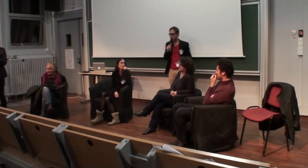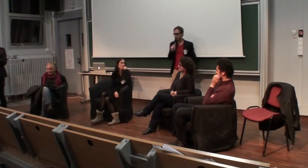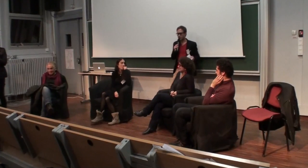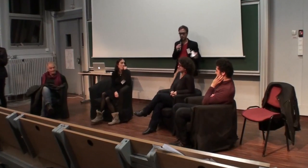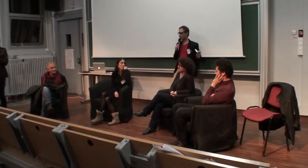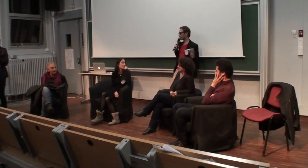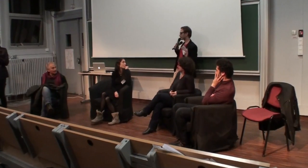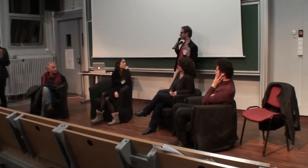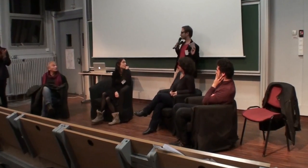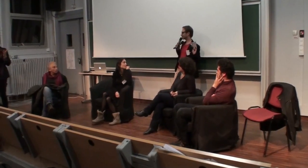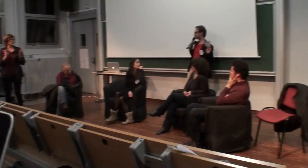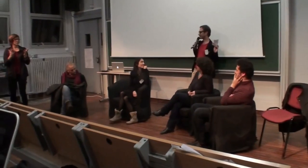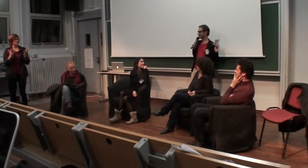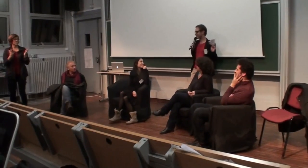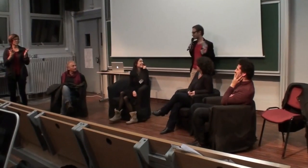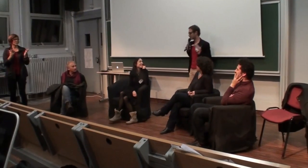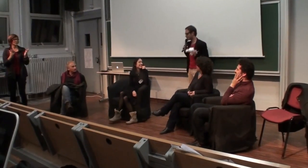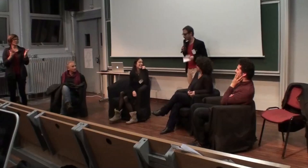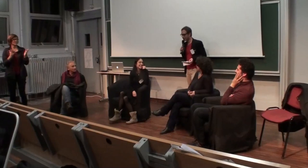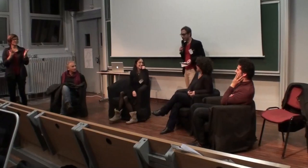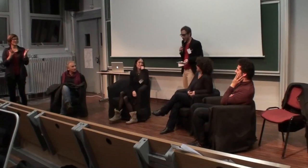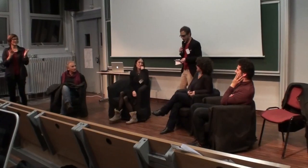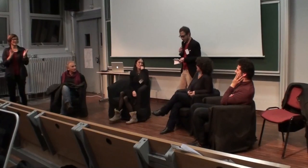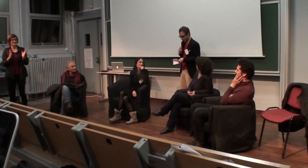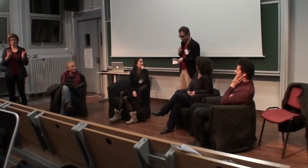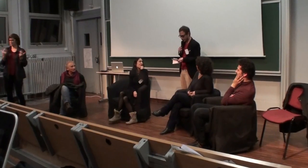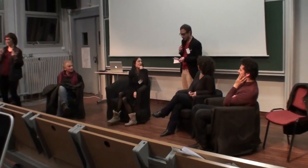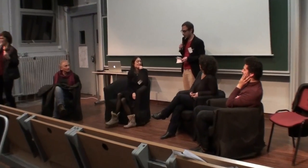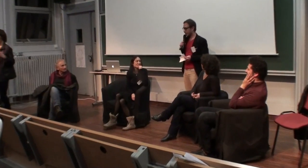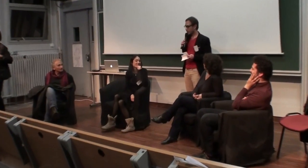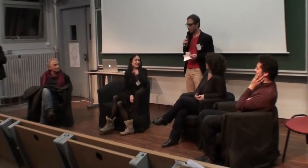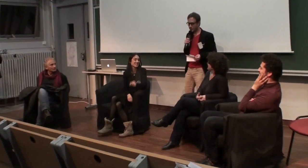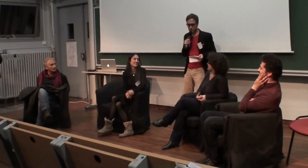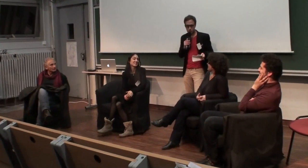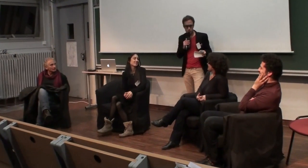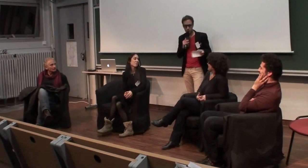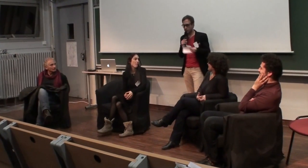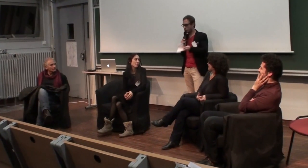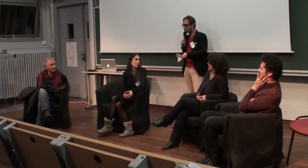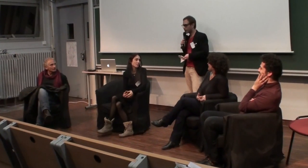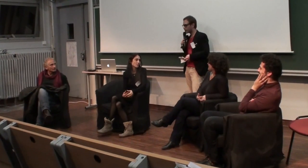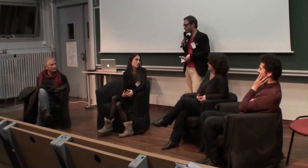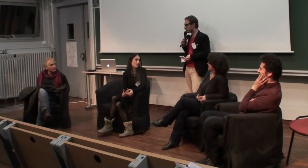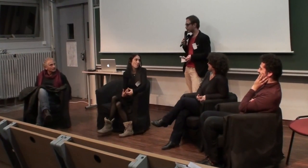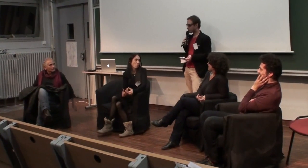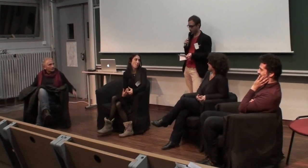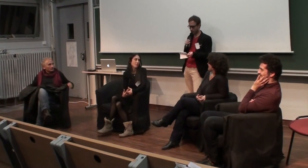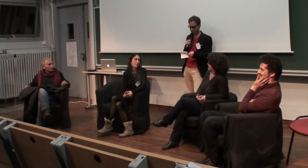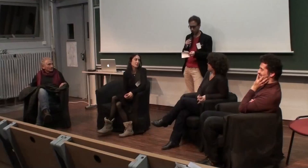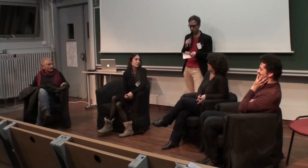Ça va, là ? Donc, la première question que je voulais poser aux deux réalisatrices, c'est...